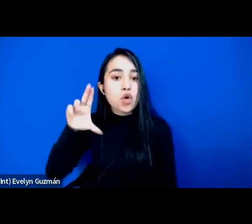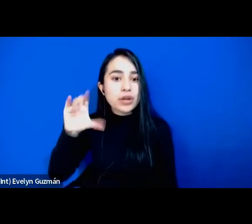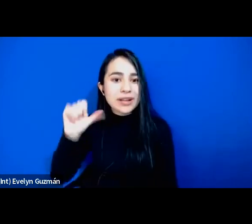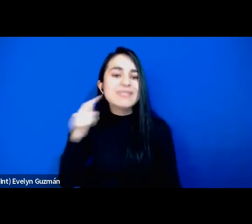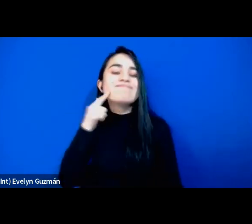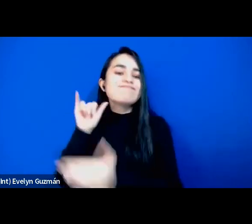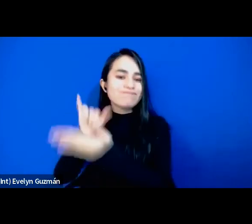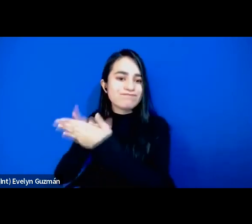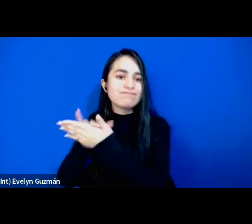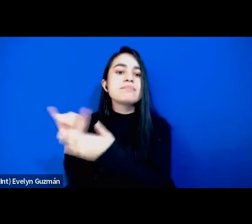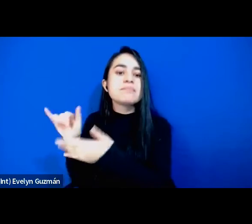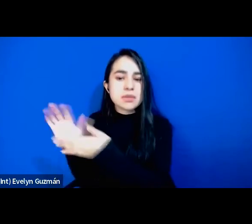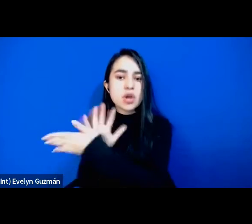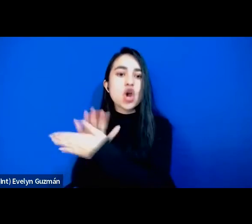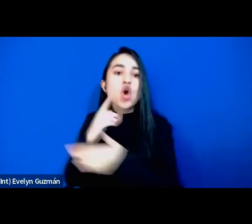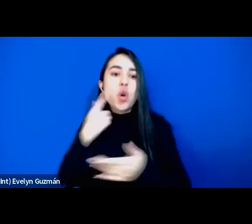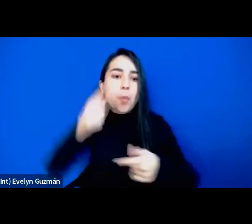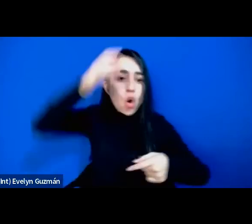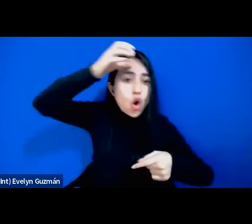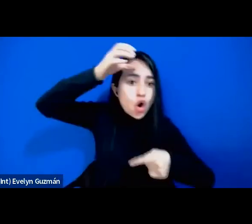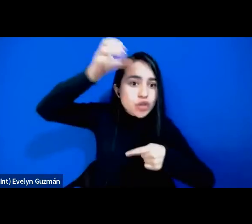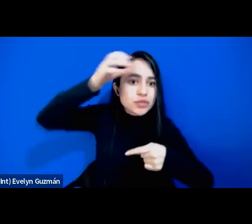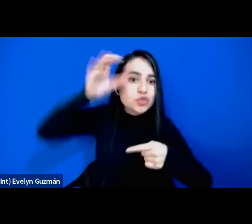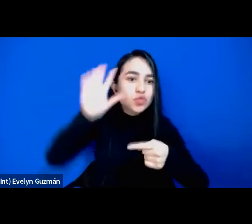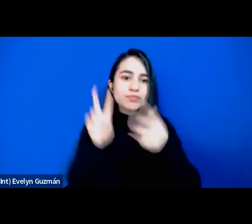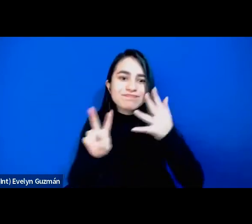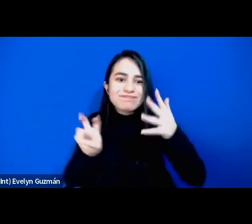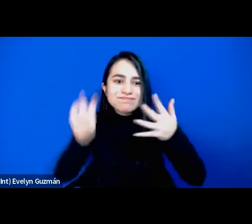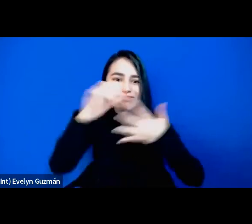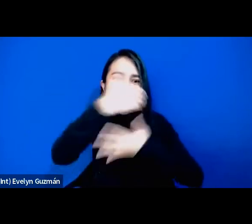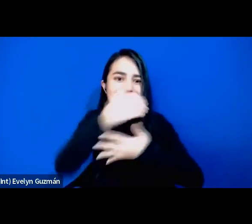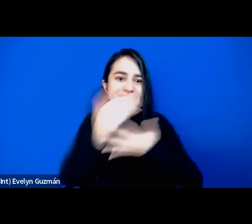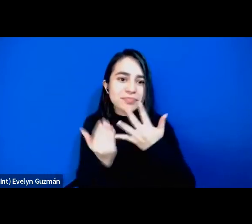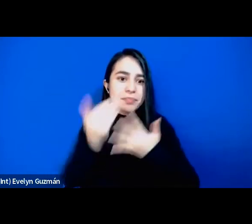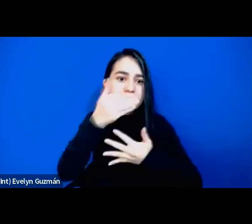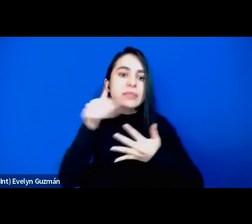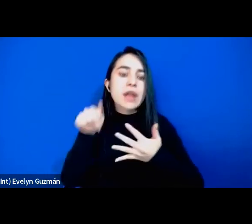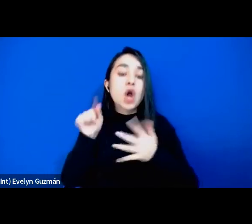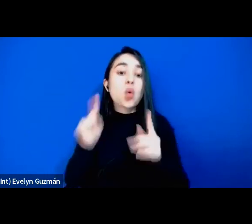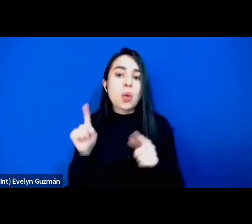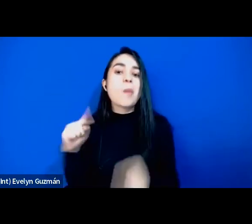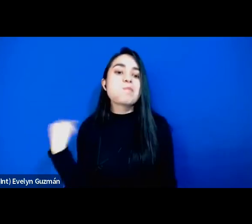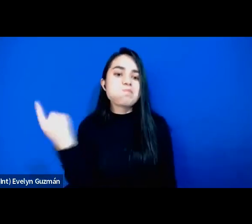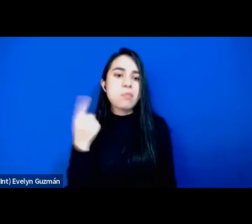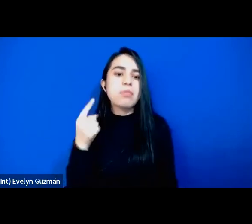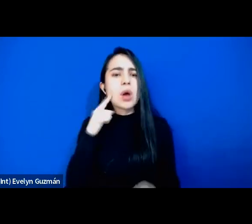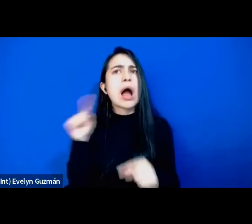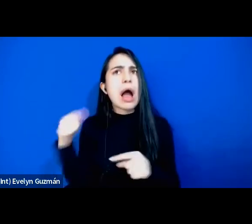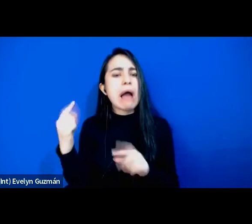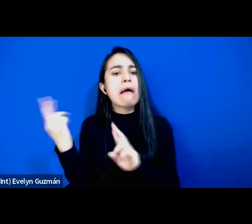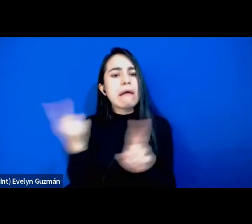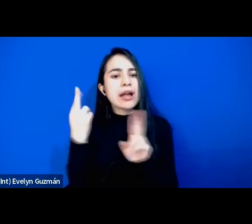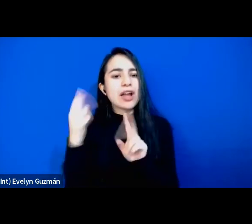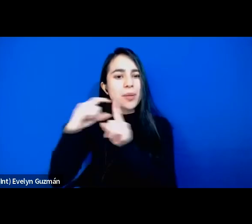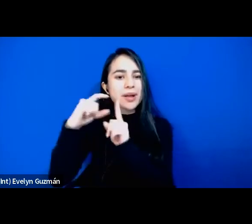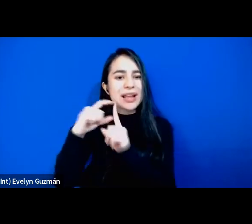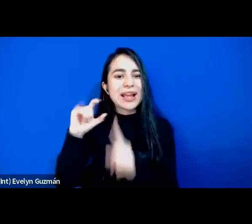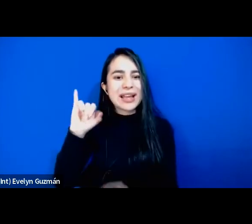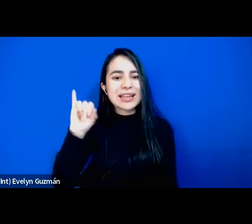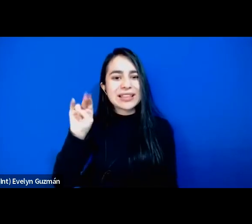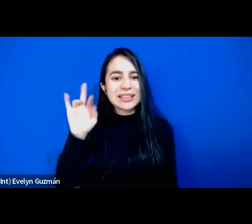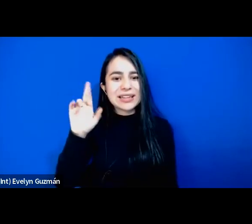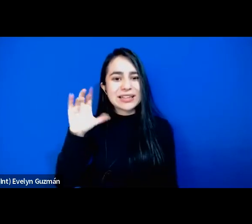operacionalización del conceito de interseccionalidad porque hablamos mucho sobre interseccionalidad pero es muy